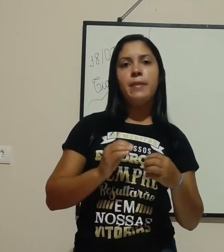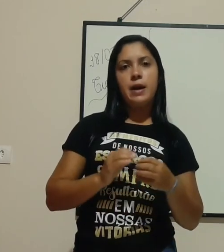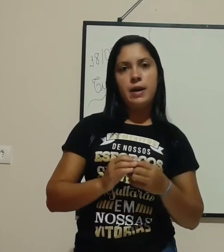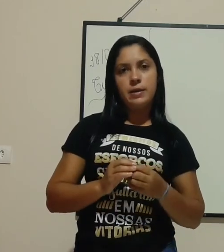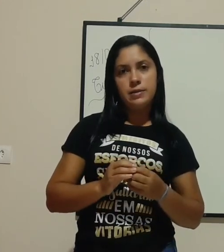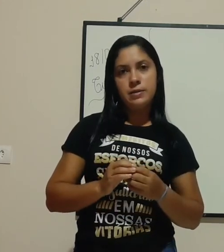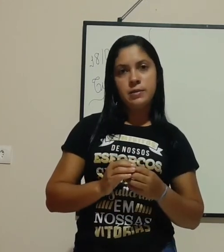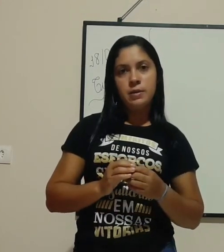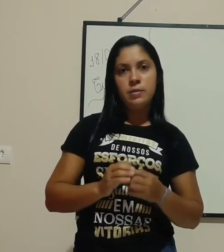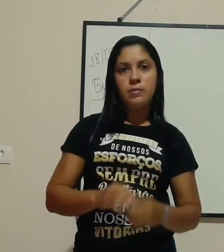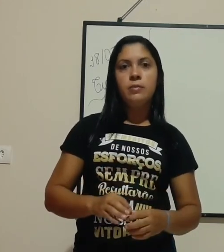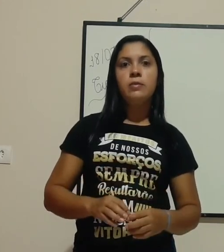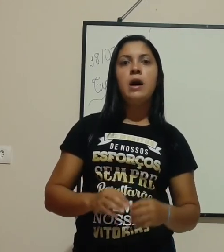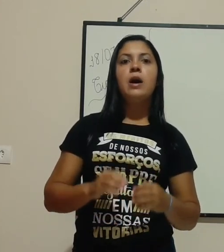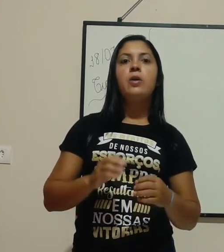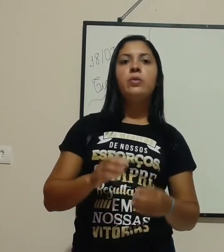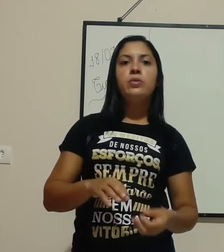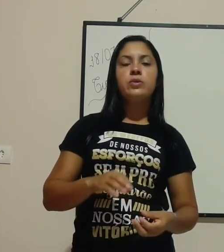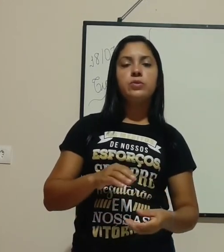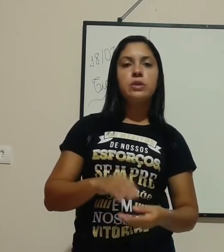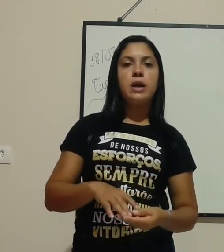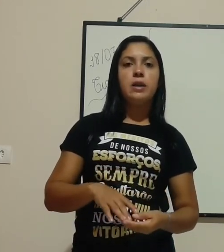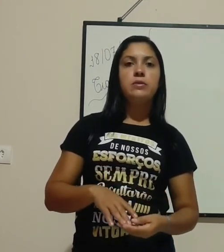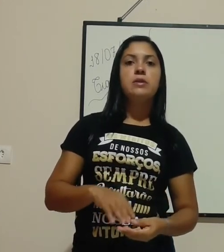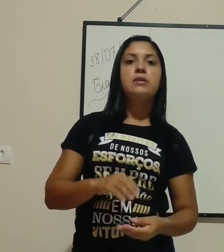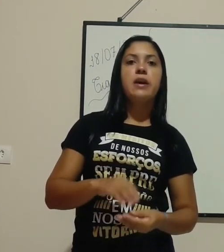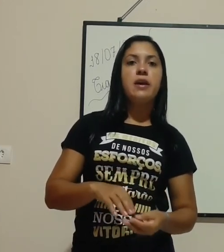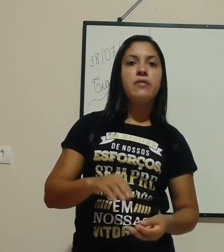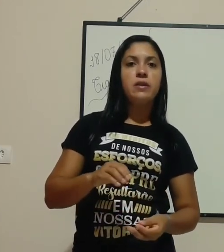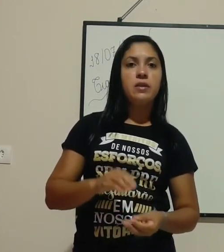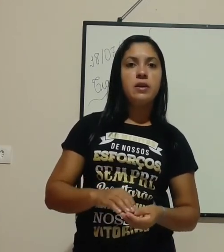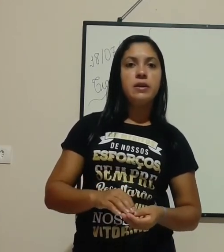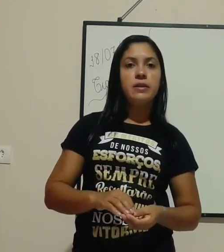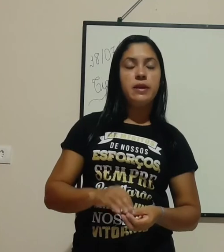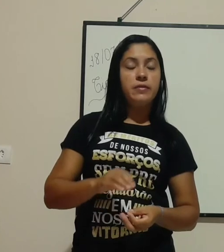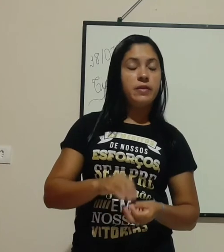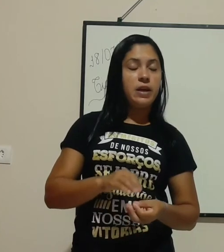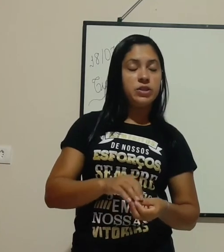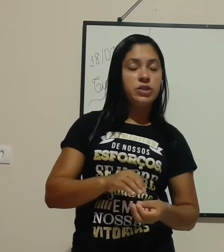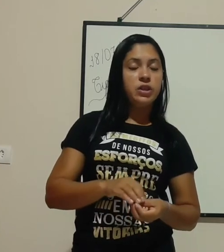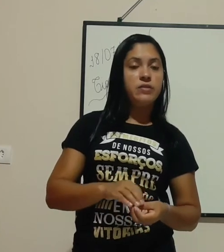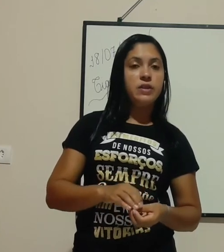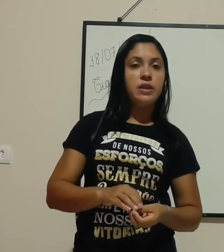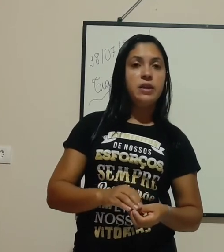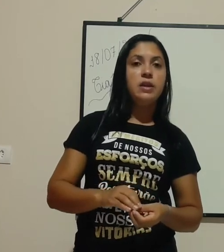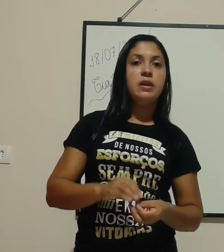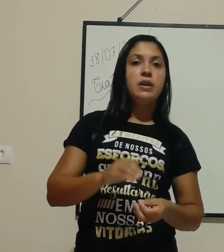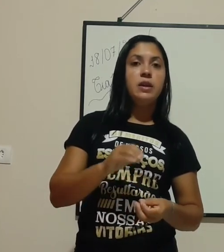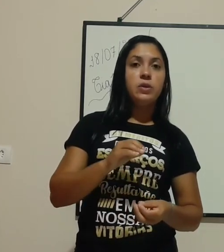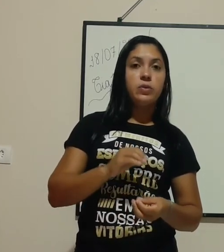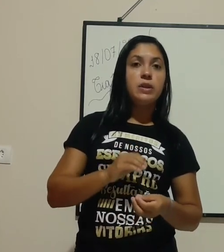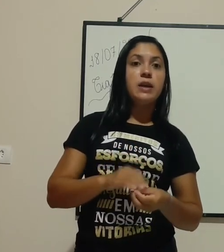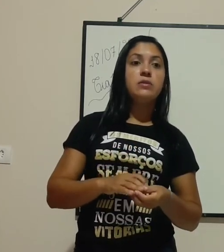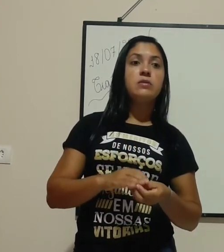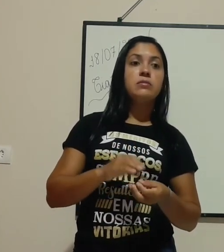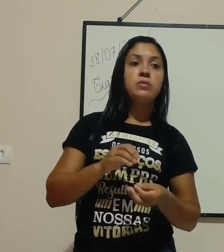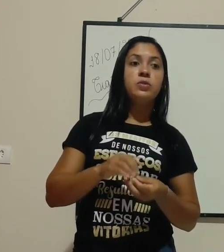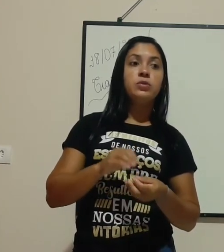Mas, alguns cuidados a gente deve ter e cuidados muito